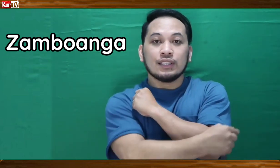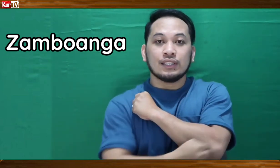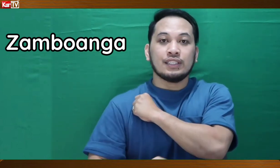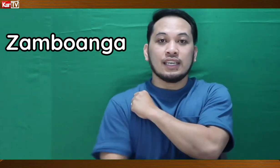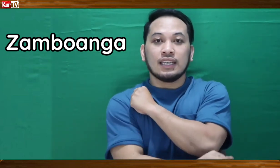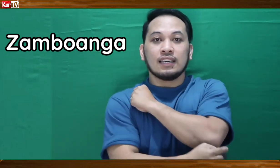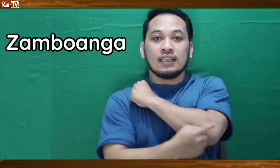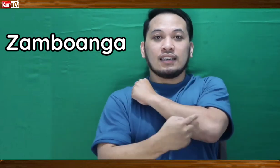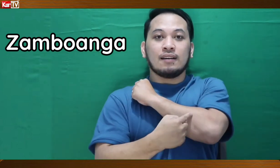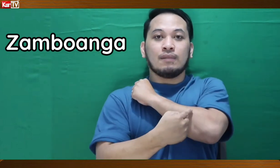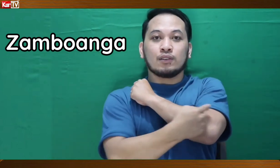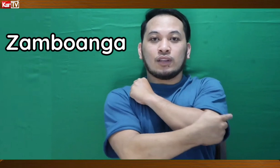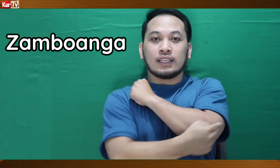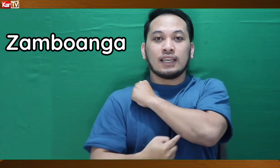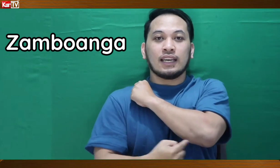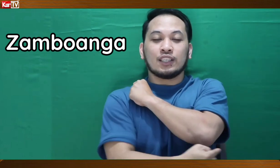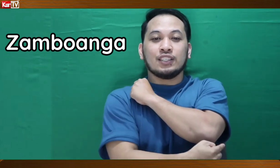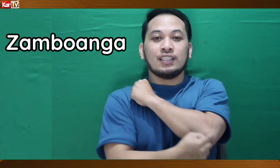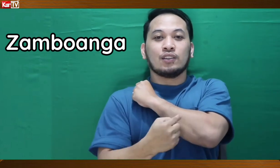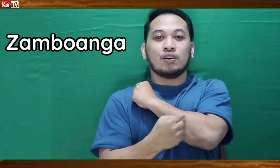Z. Ayan. Magsulat kayo ng letter Z dito.